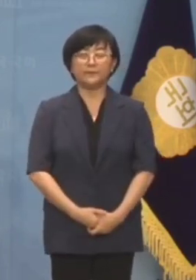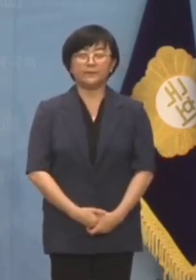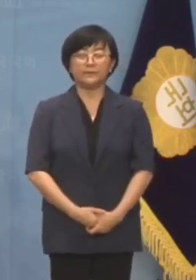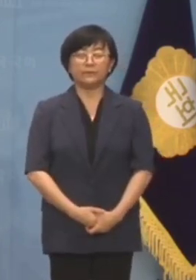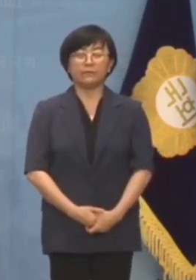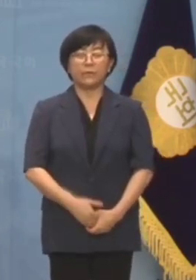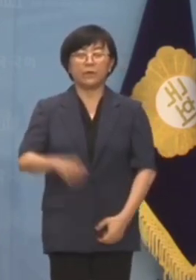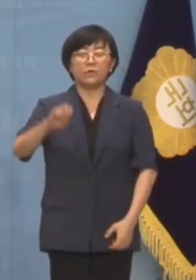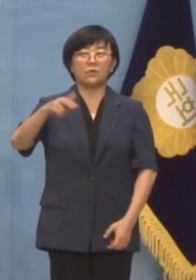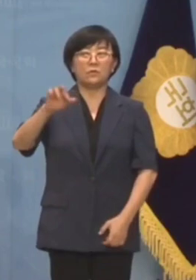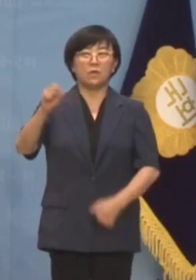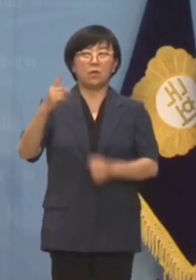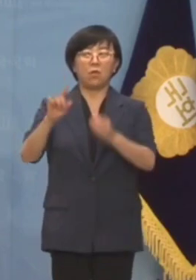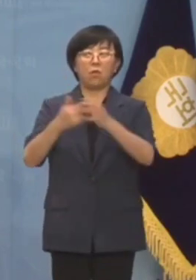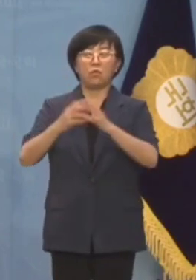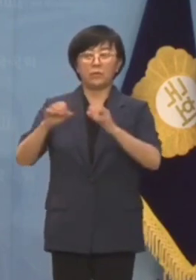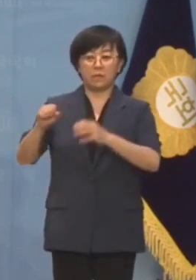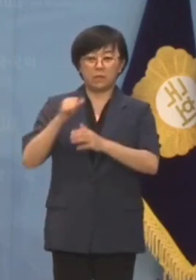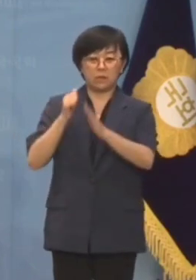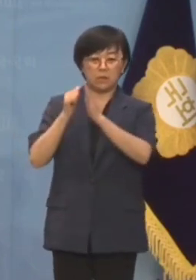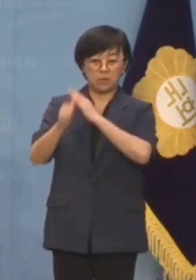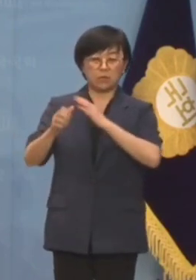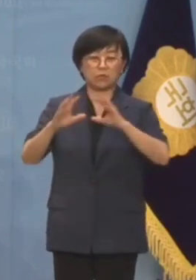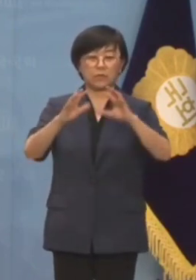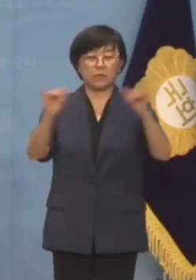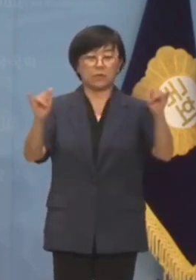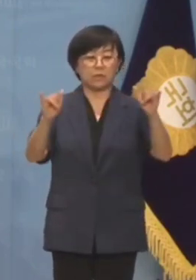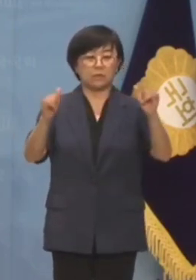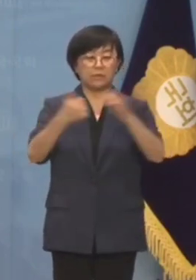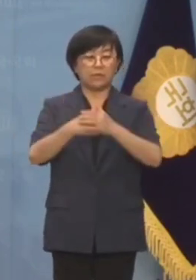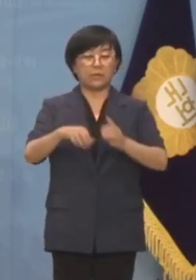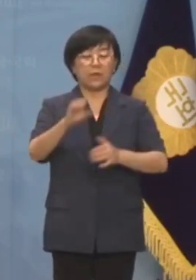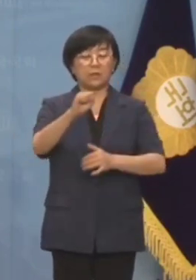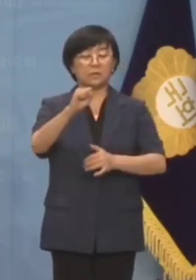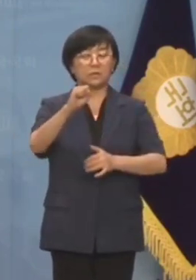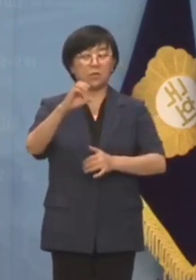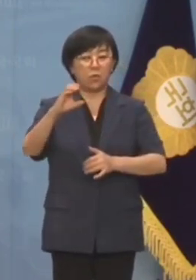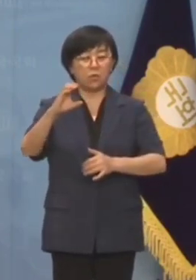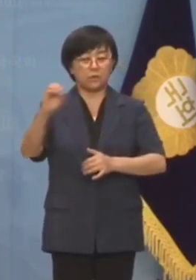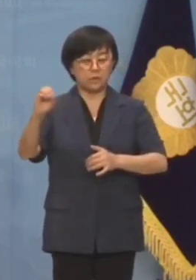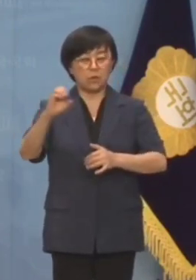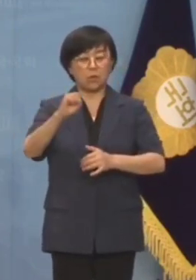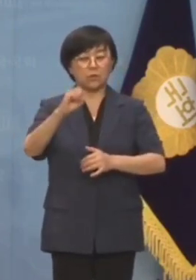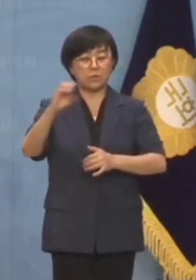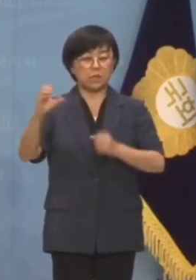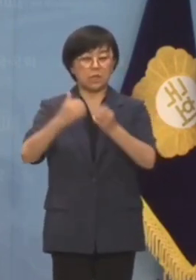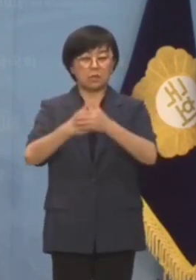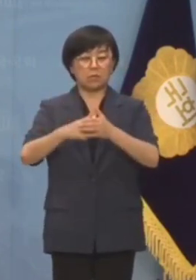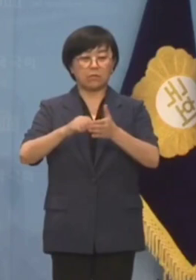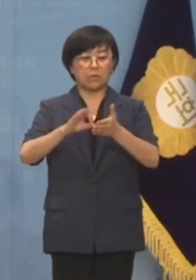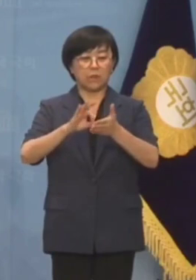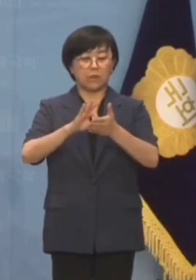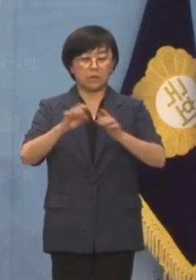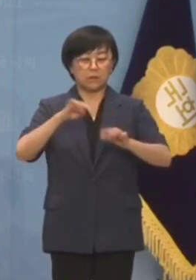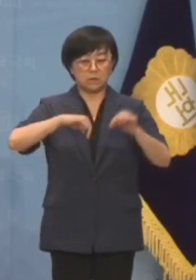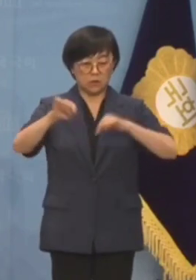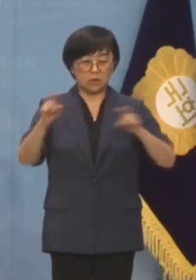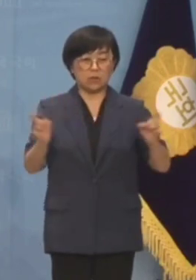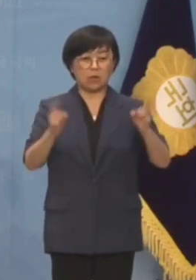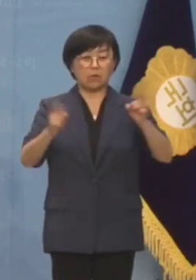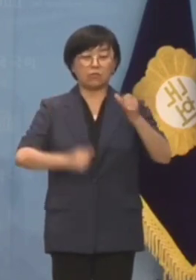윤재욱 국민의힘 원내대표는 국민들은 SOC 사업이 소모적으로 정쟁화되는 상황에